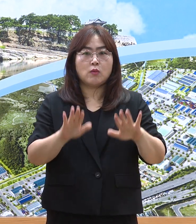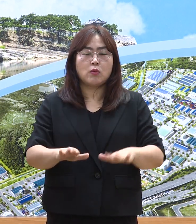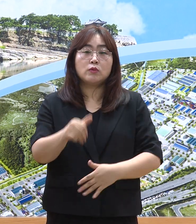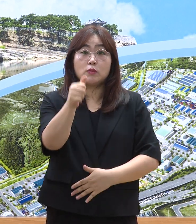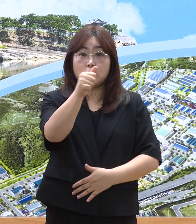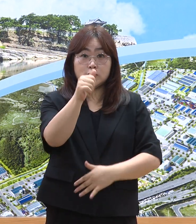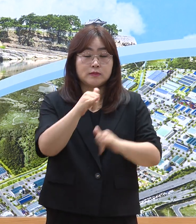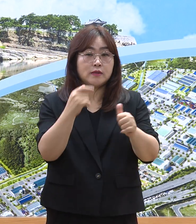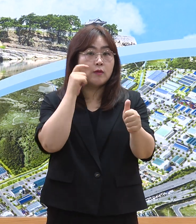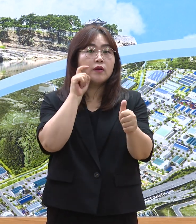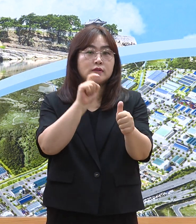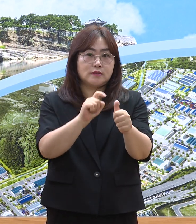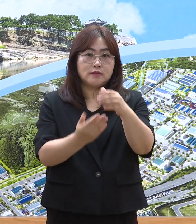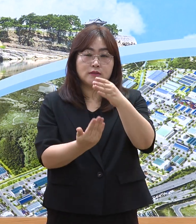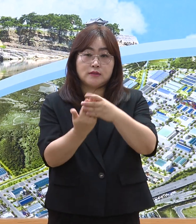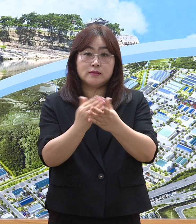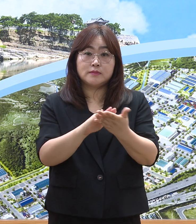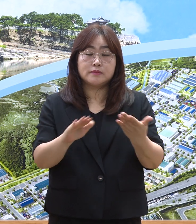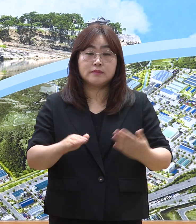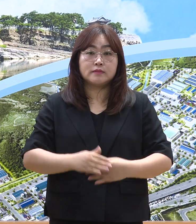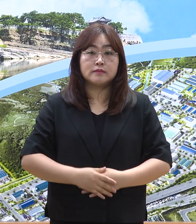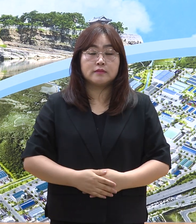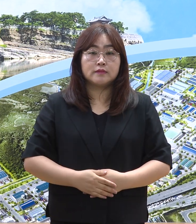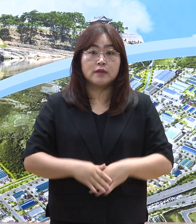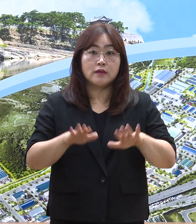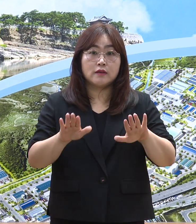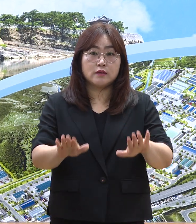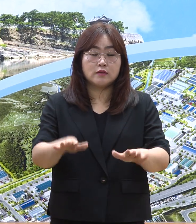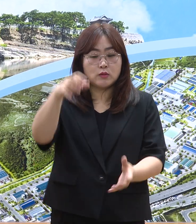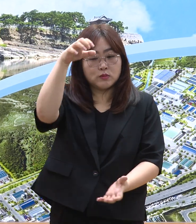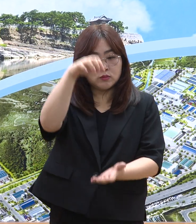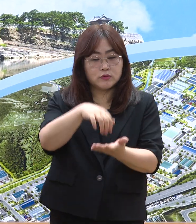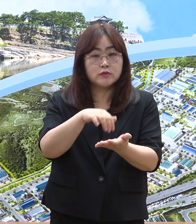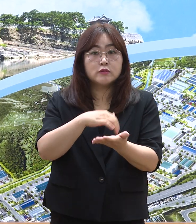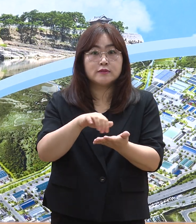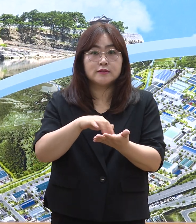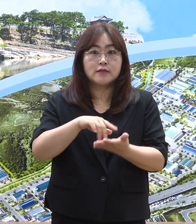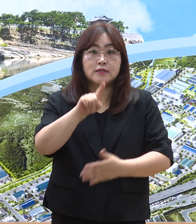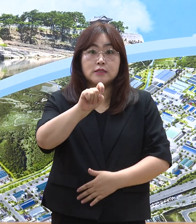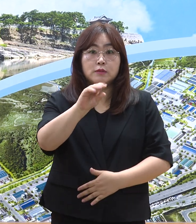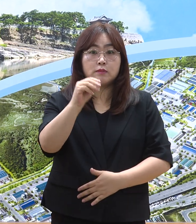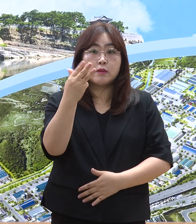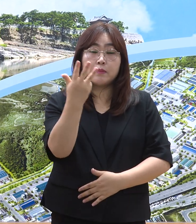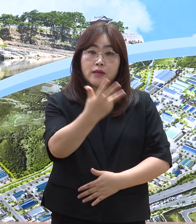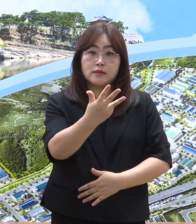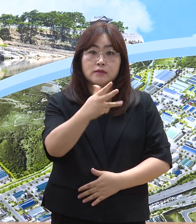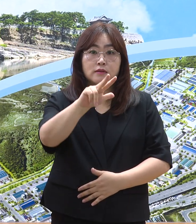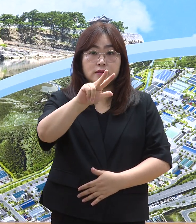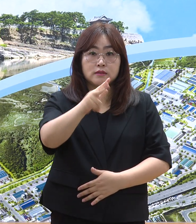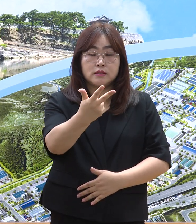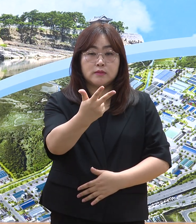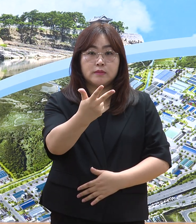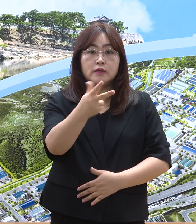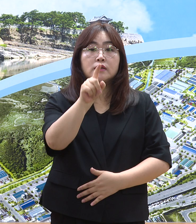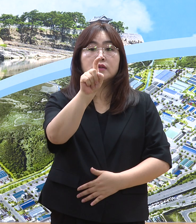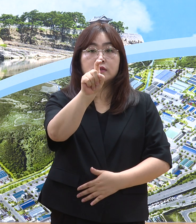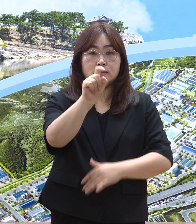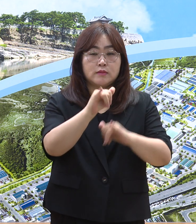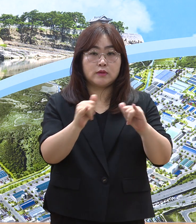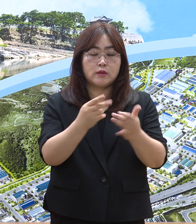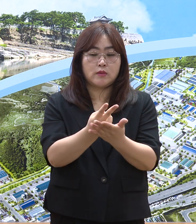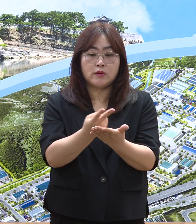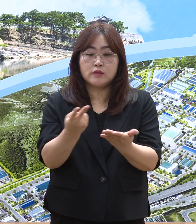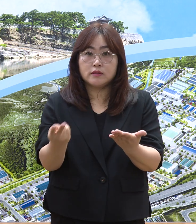50명의 확진자가 발생하였습니다. 현재까지 누적 확진자는 11만 8,710명이고